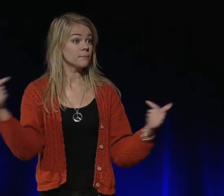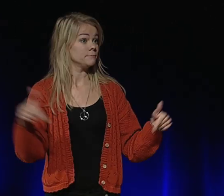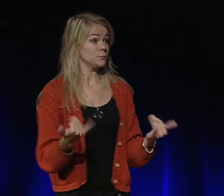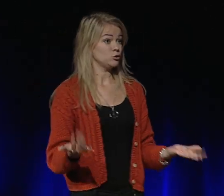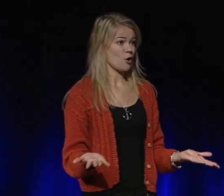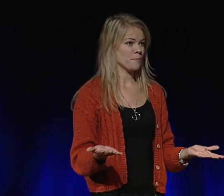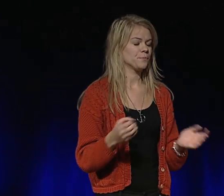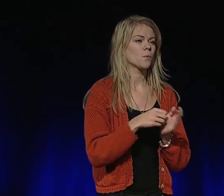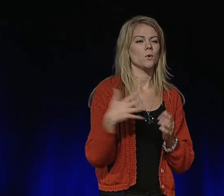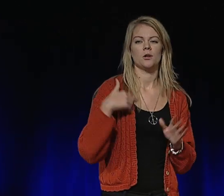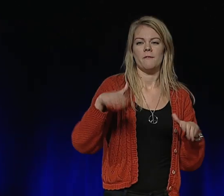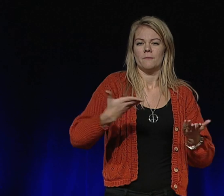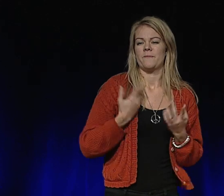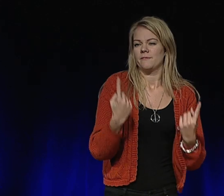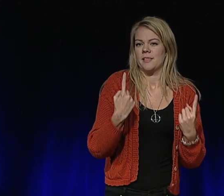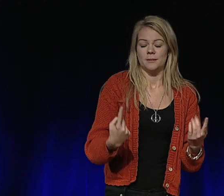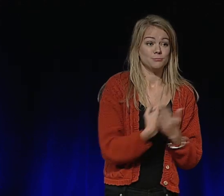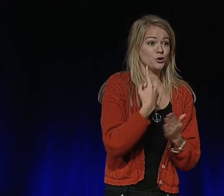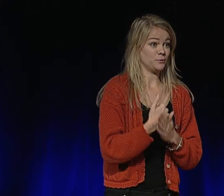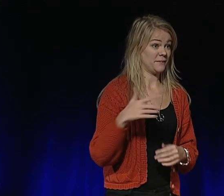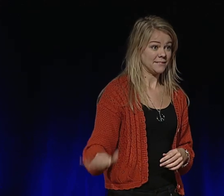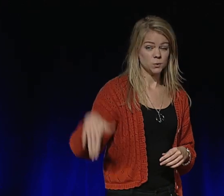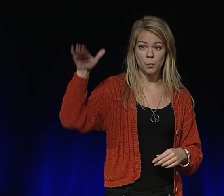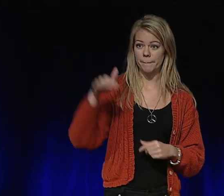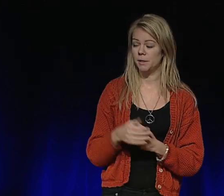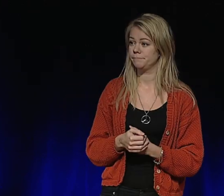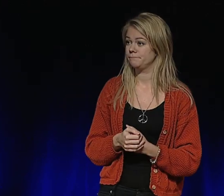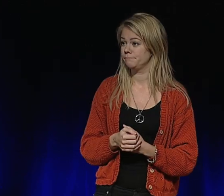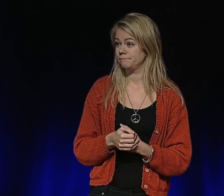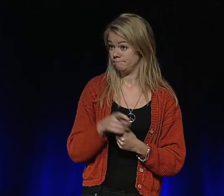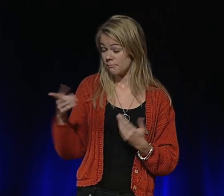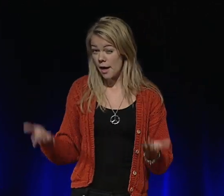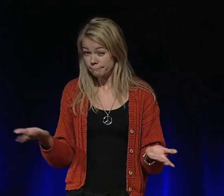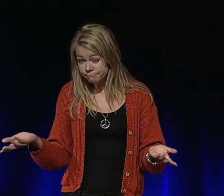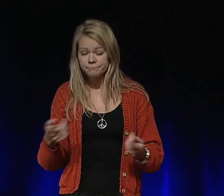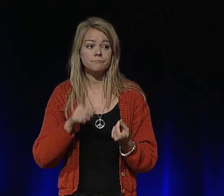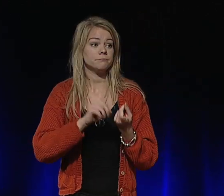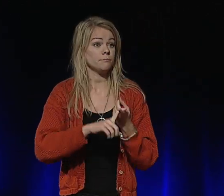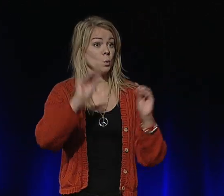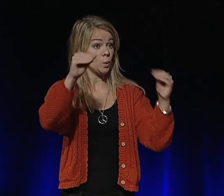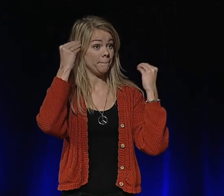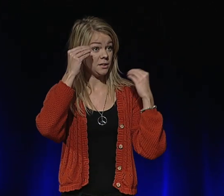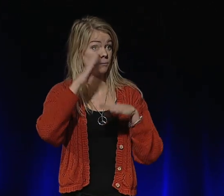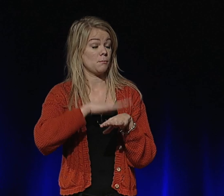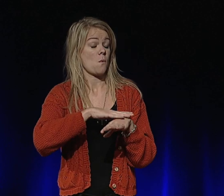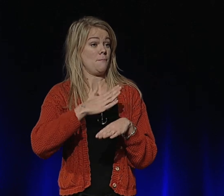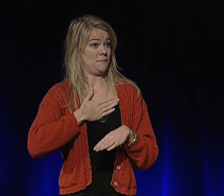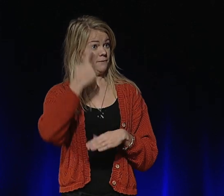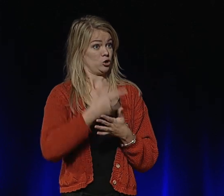Jag är här idag för att jag fick fantastiska möjligheter när jag växte upp. Jag har fått utbildning på mitt